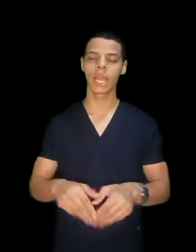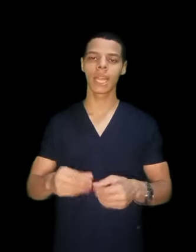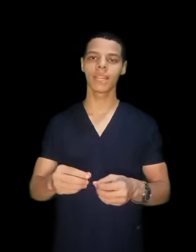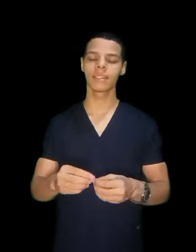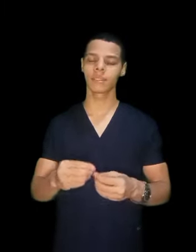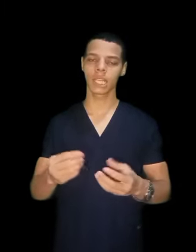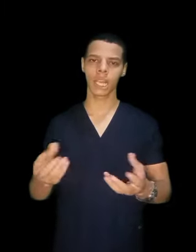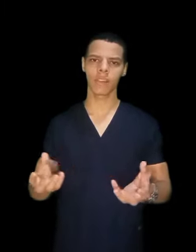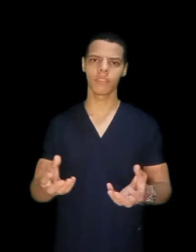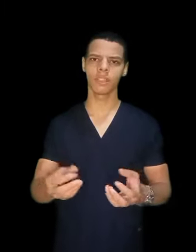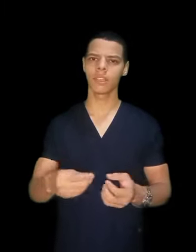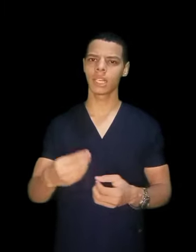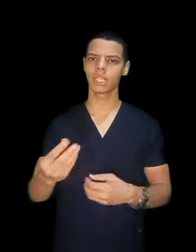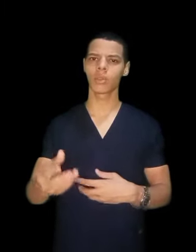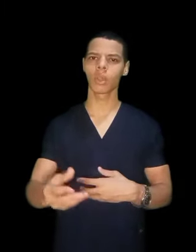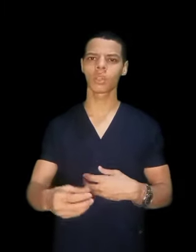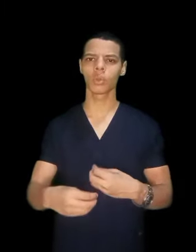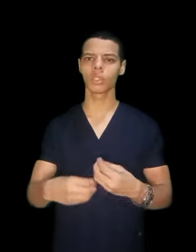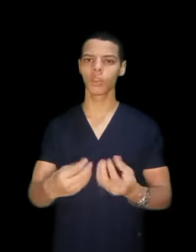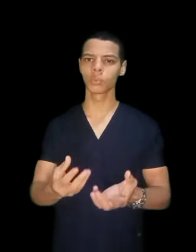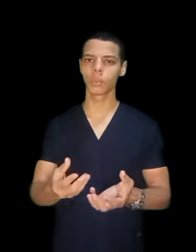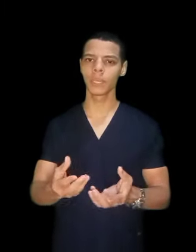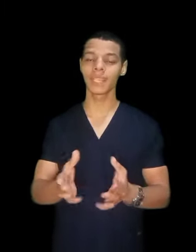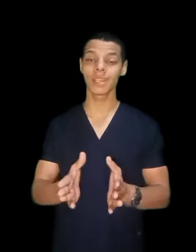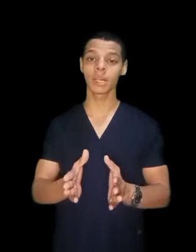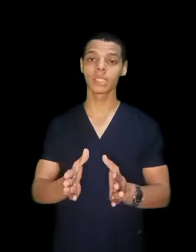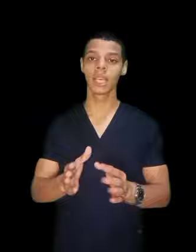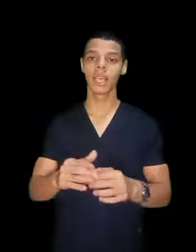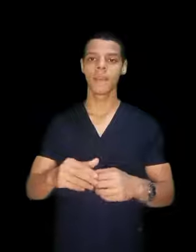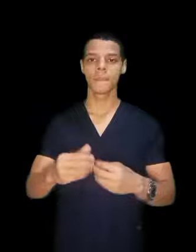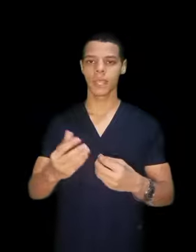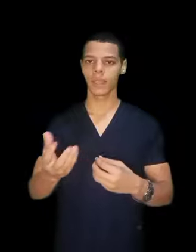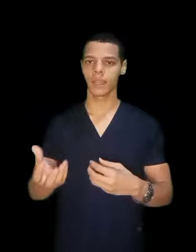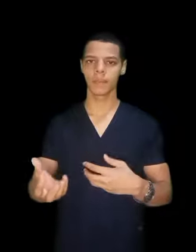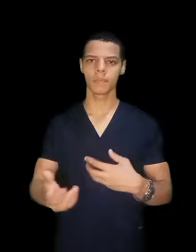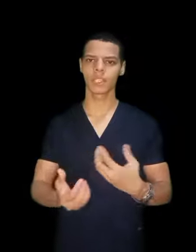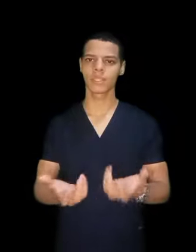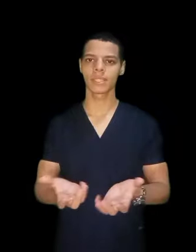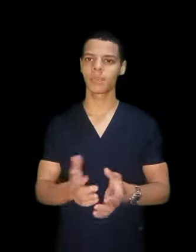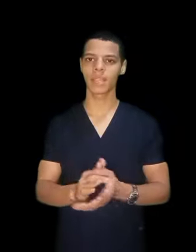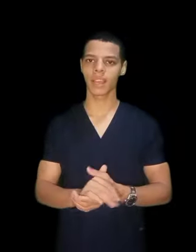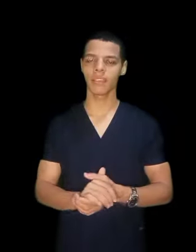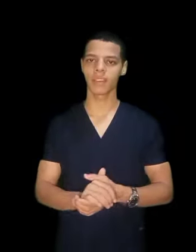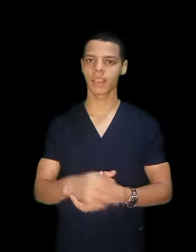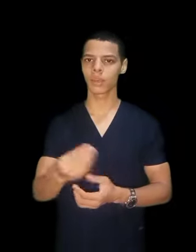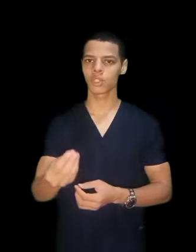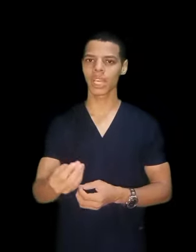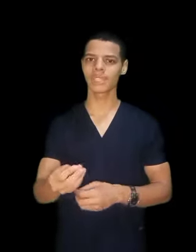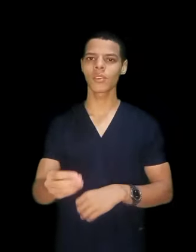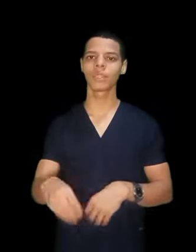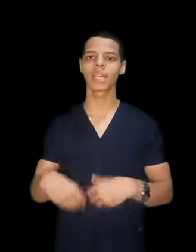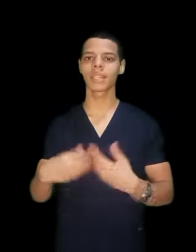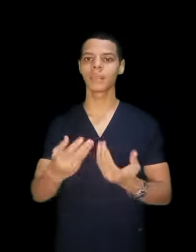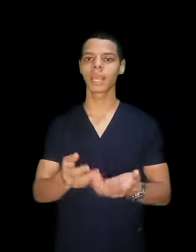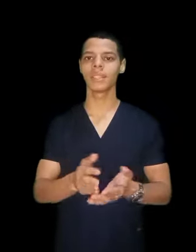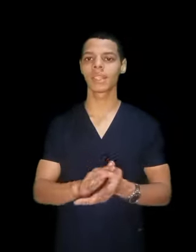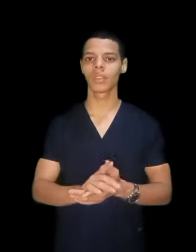لكن عارفين ان انت لو قالت كلية علوم طبية طبعا مش هتستلم تكليفك هتاخد شهادتك وانت هتبدأ ان انت